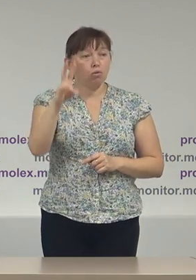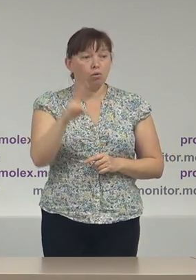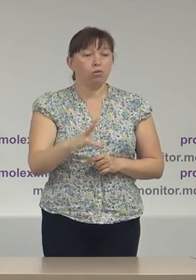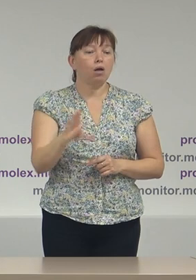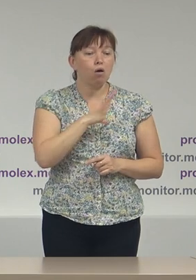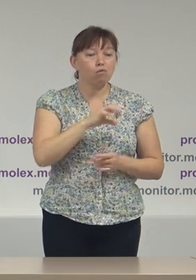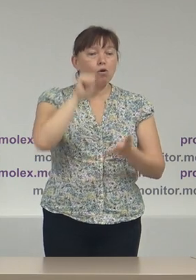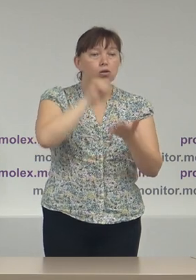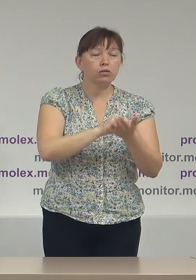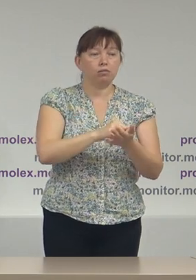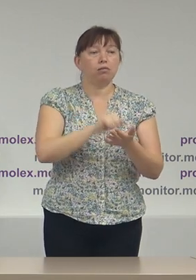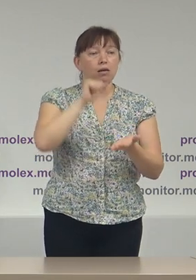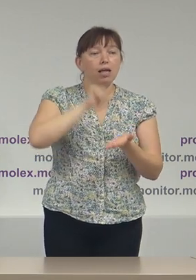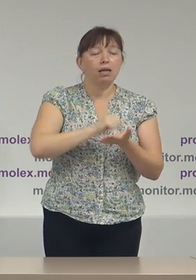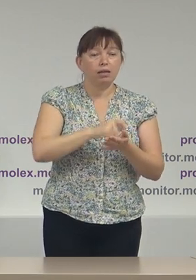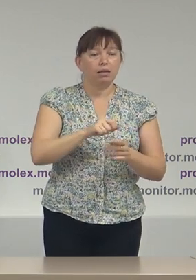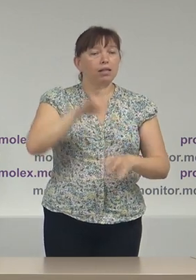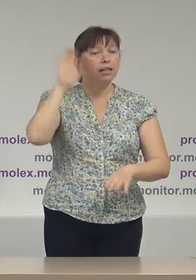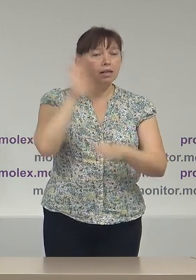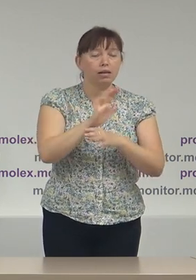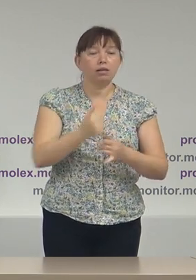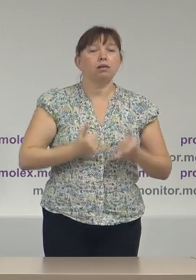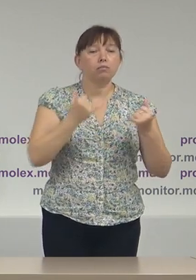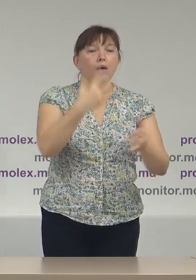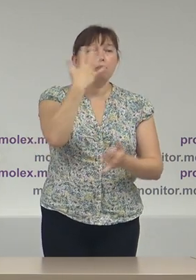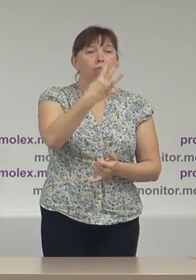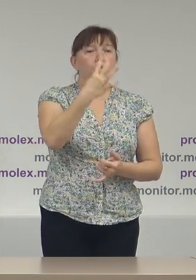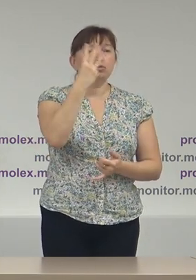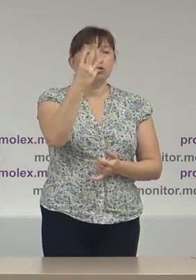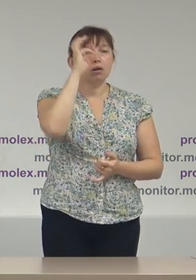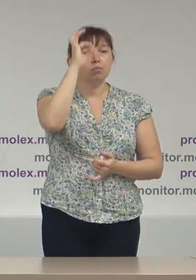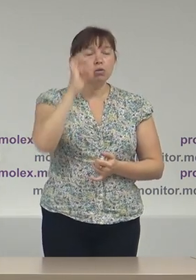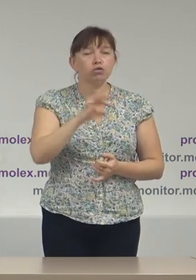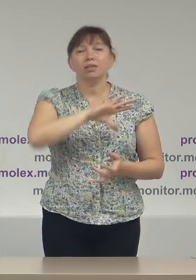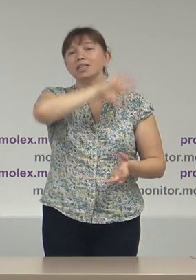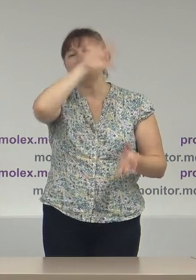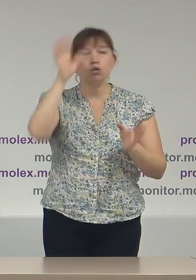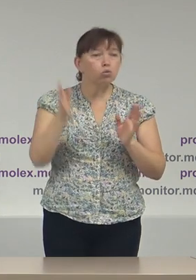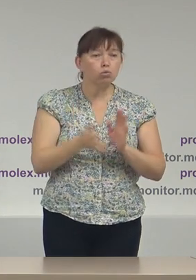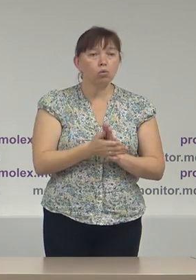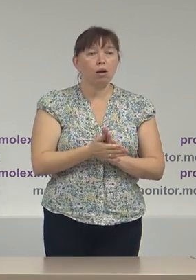emise decrete cu privire la acordare de 43% din toate